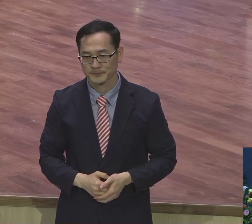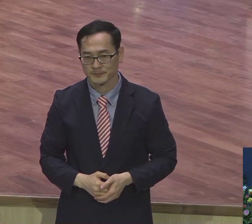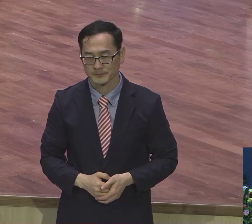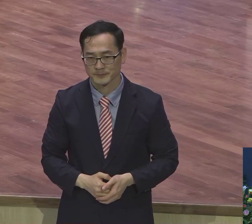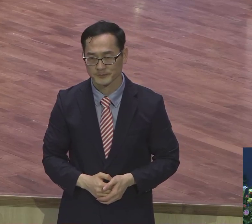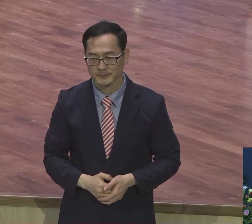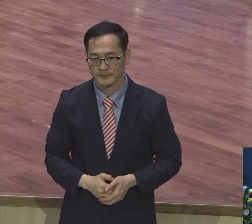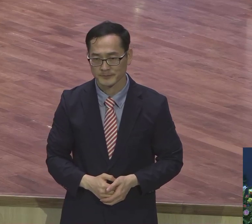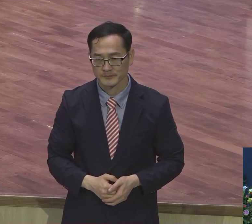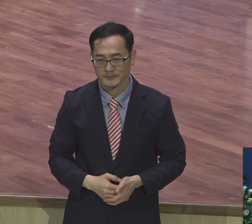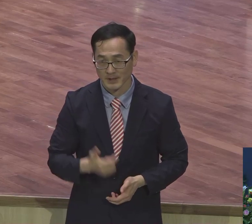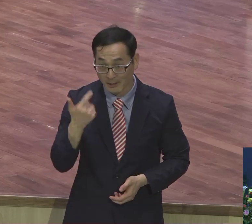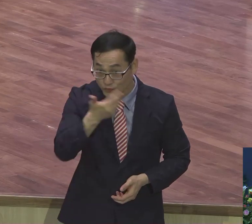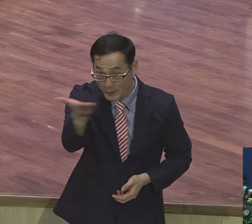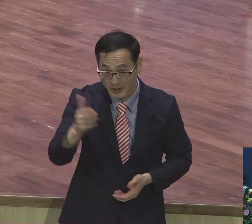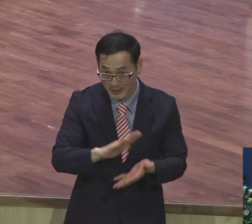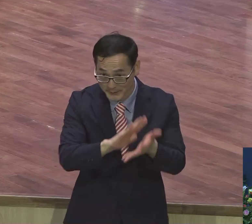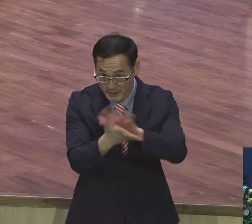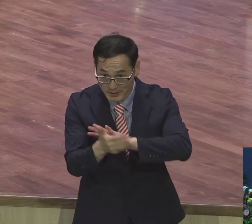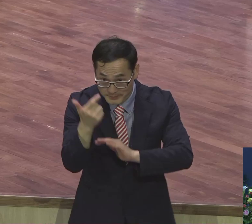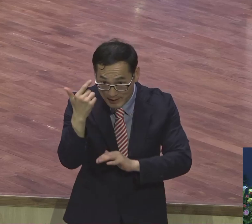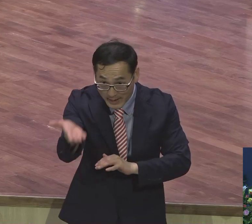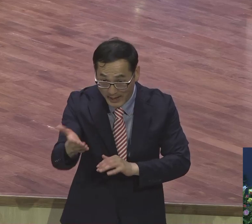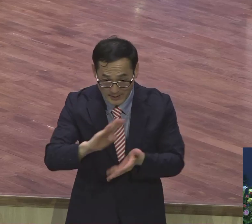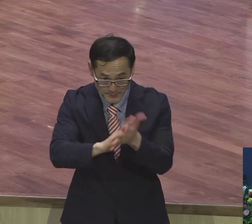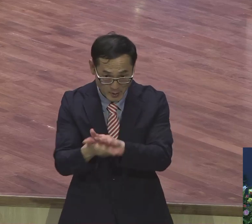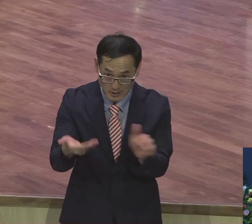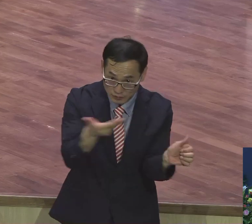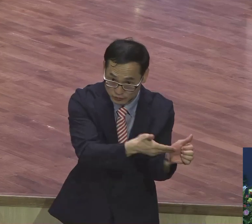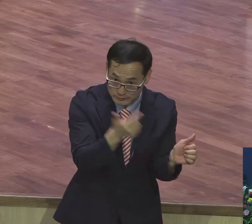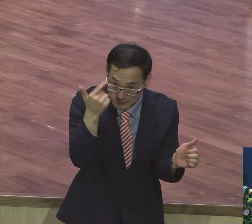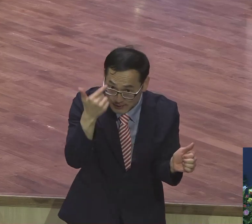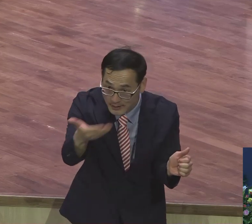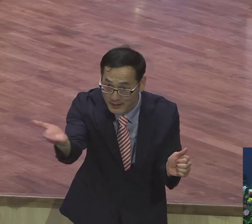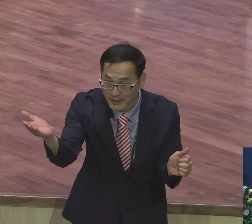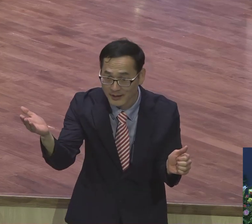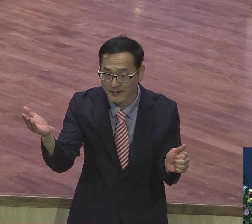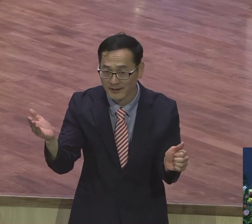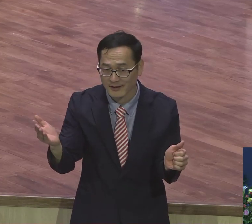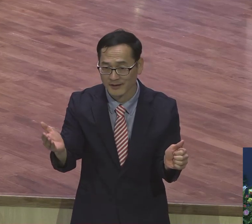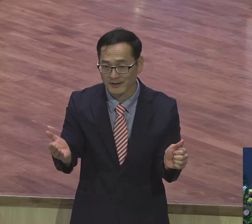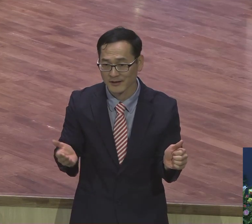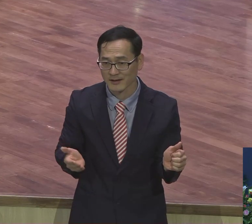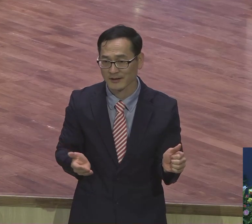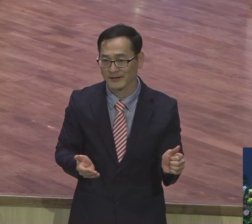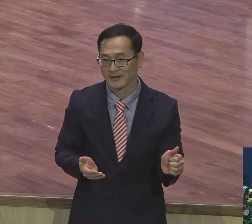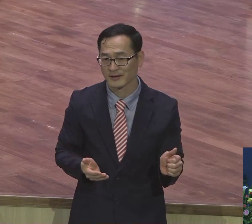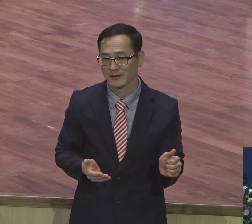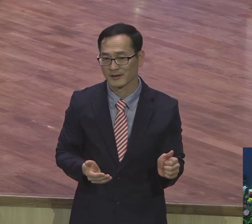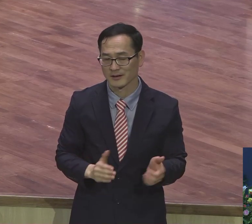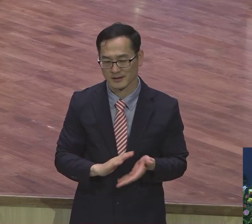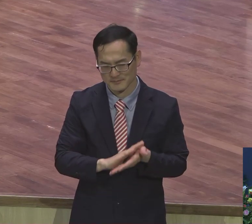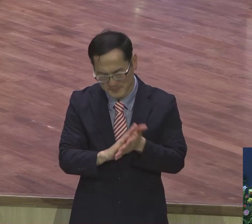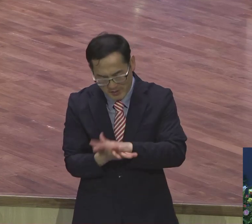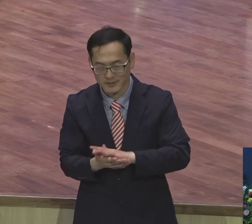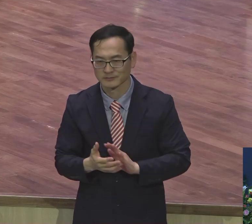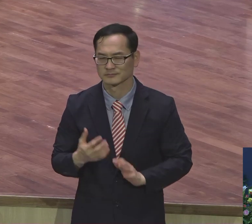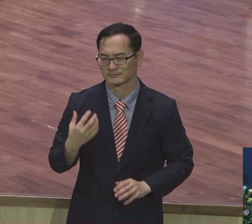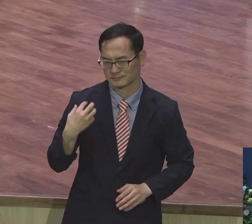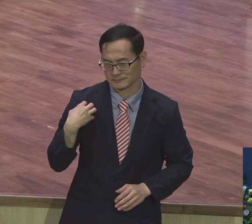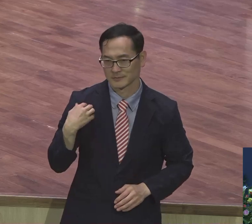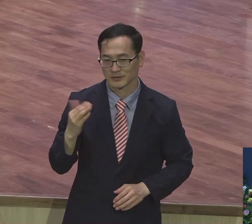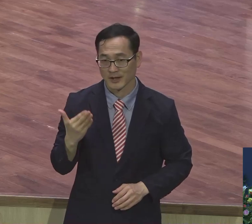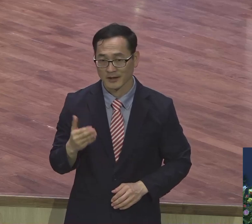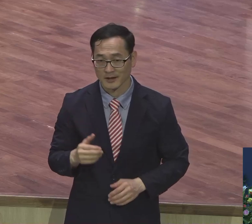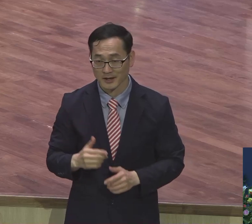변화되었습니까. 변화시키고 있습니까. 변화시켜야 돼요. 사장이 직원들 변동을